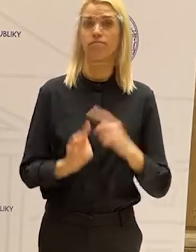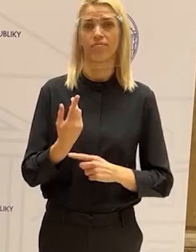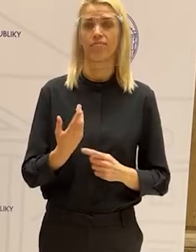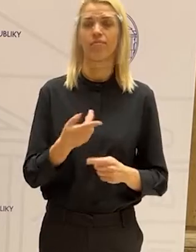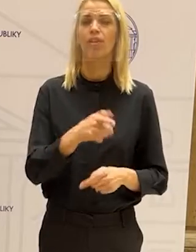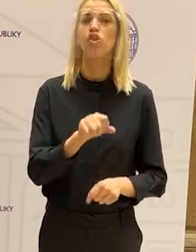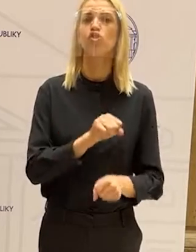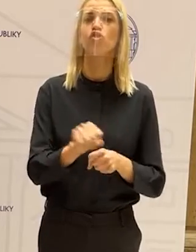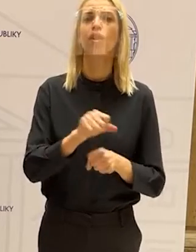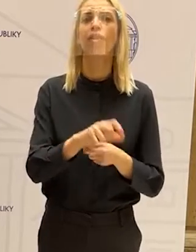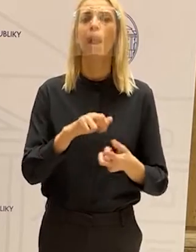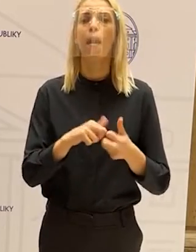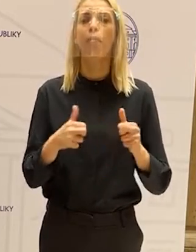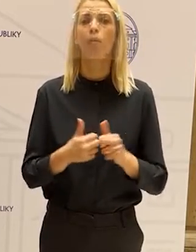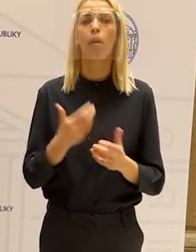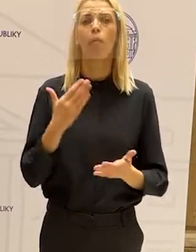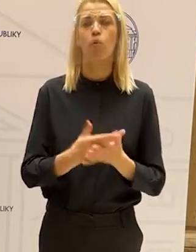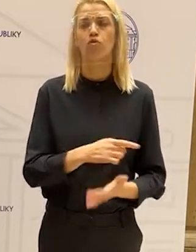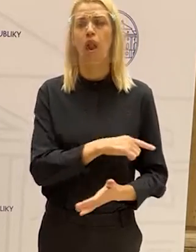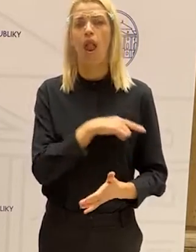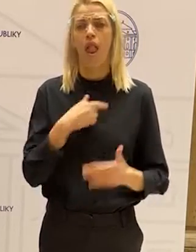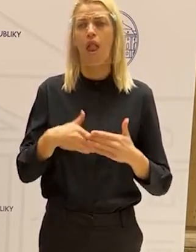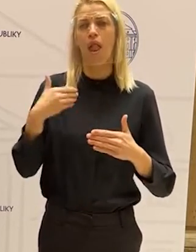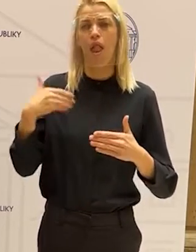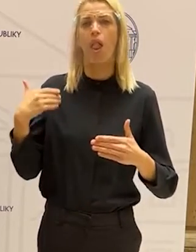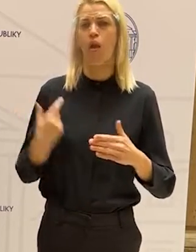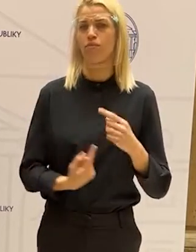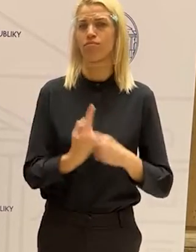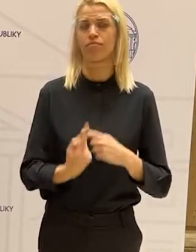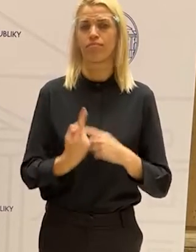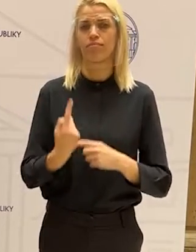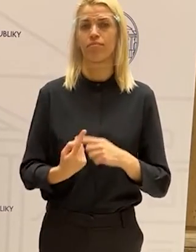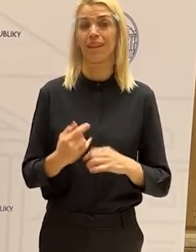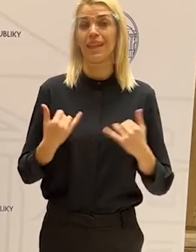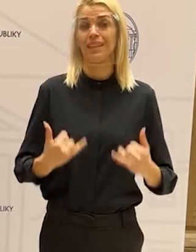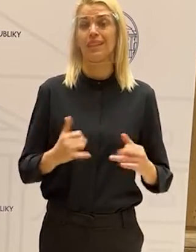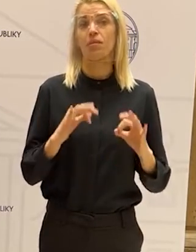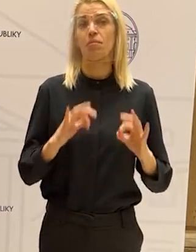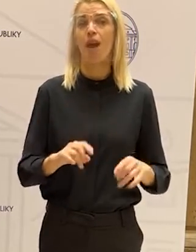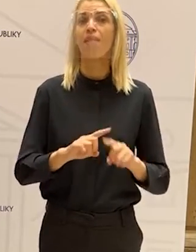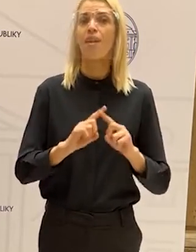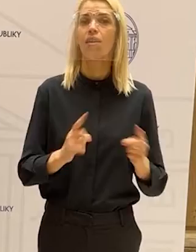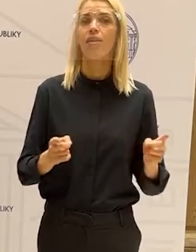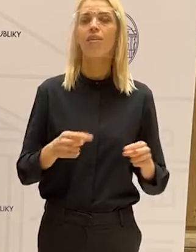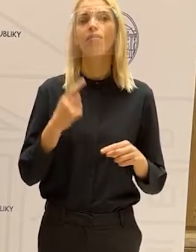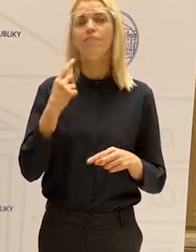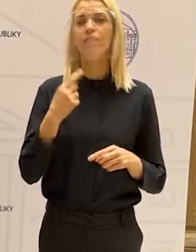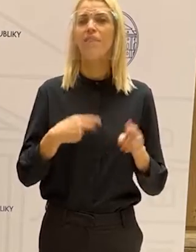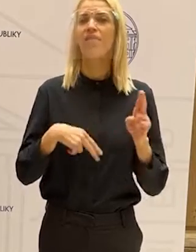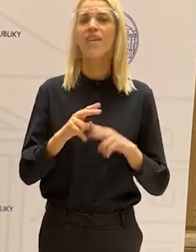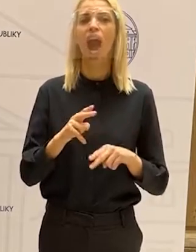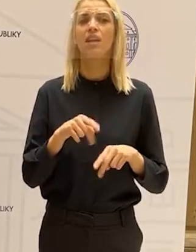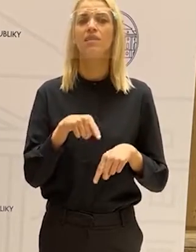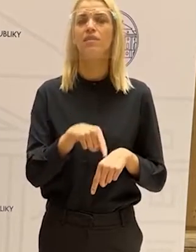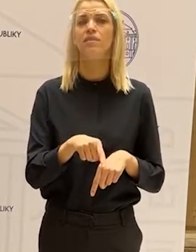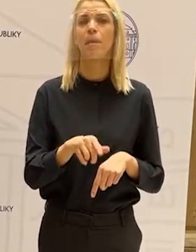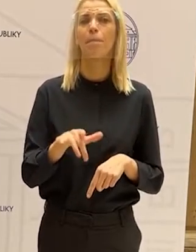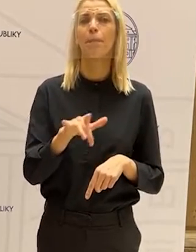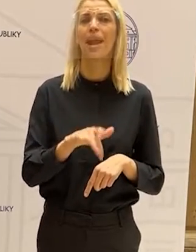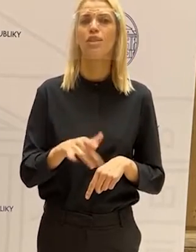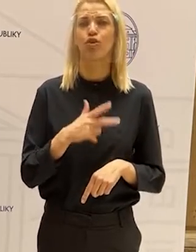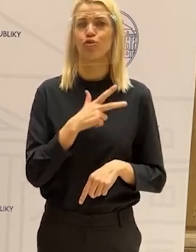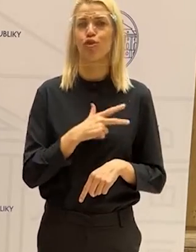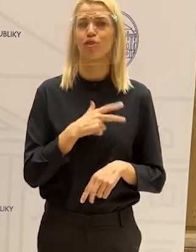Šikana je problém, ktorý tu jestiuje už dlhodobo. Možno to, čo je teraz iné, že sa preniesla viac do kyberpriestorov alebo do priestorov